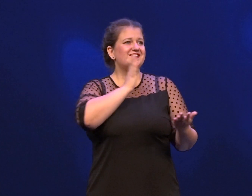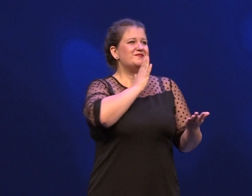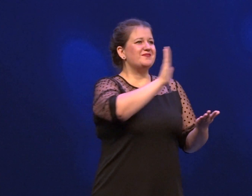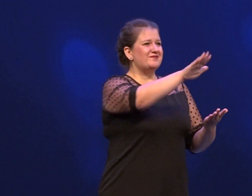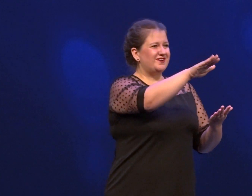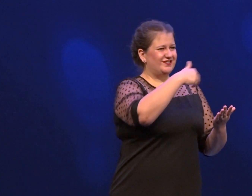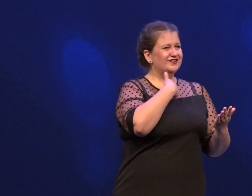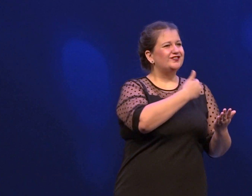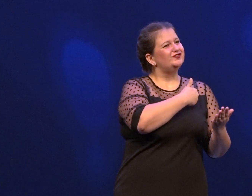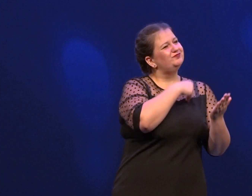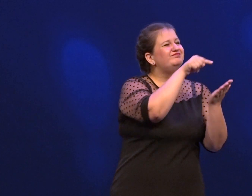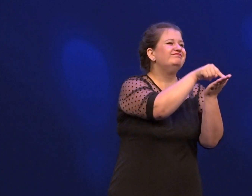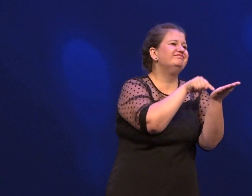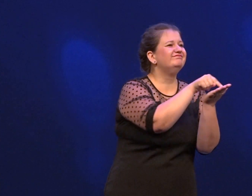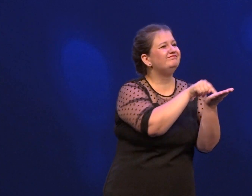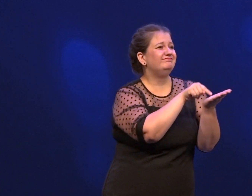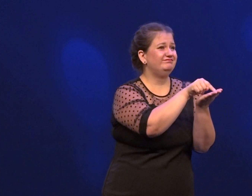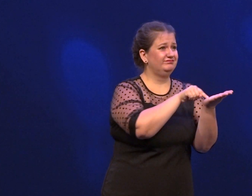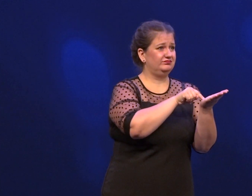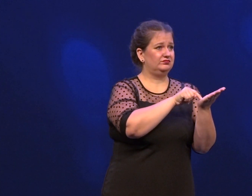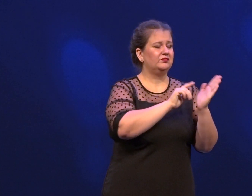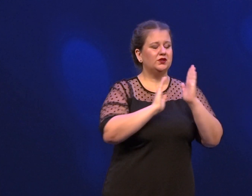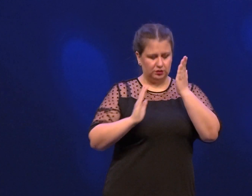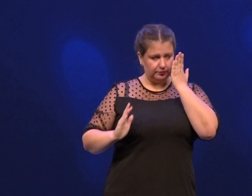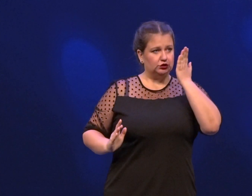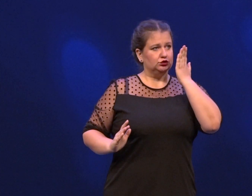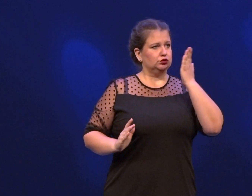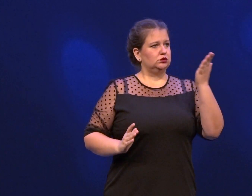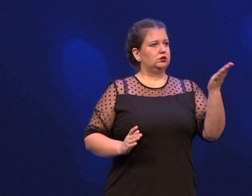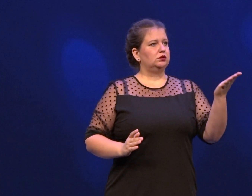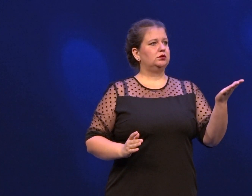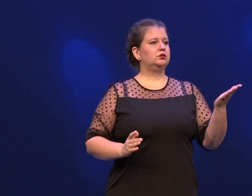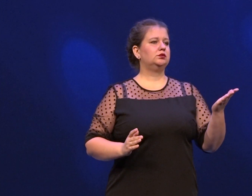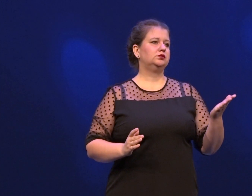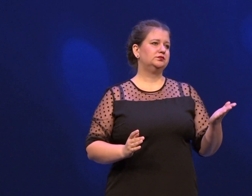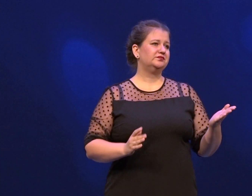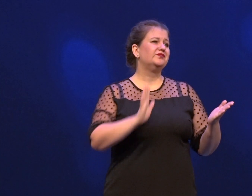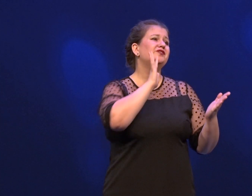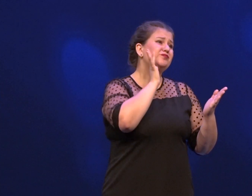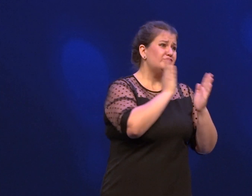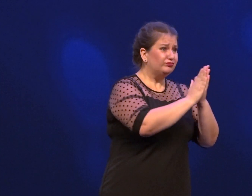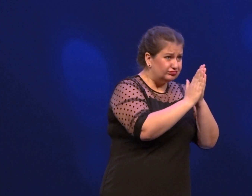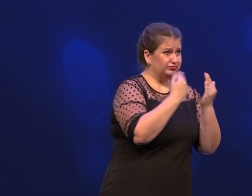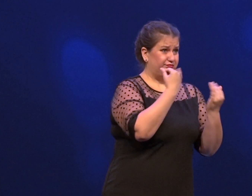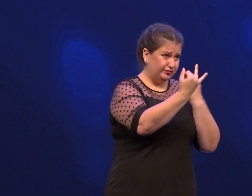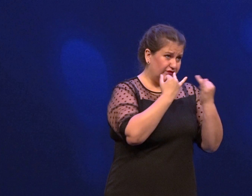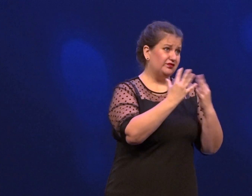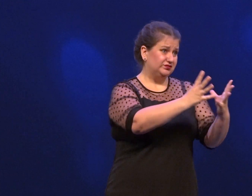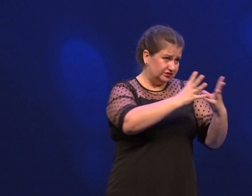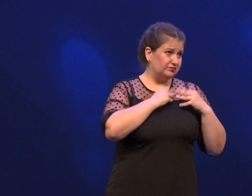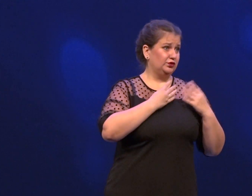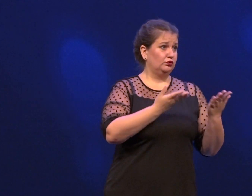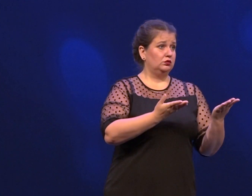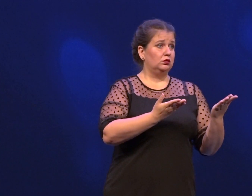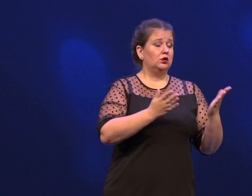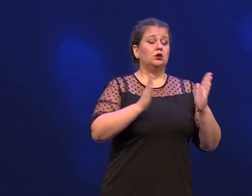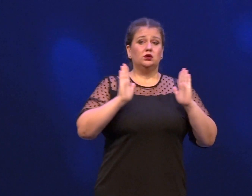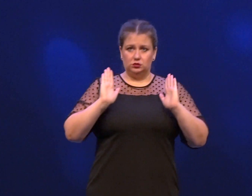Мама, говорит мальчик, я хочу поговорить с тобой. Мама, пожалуйста, поговори со